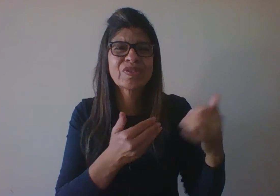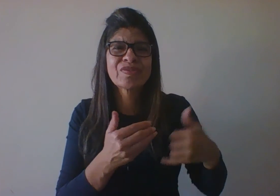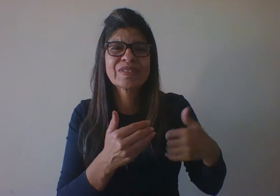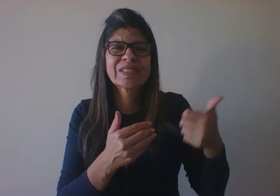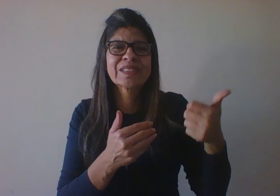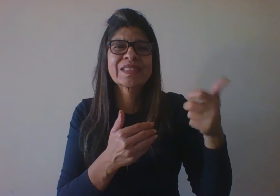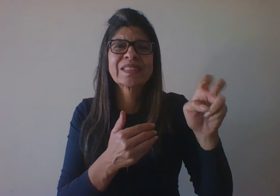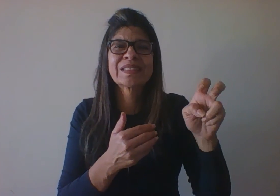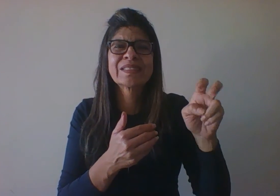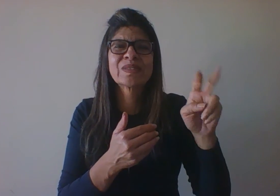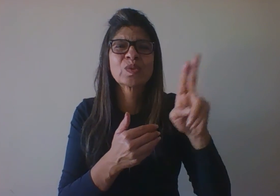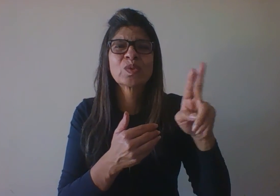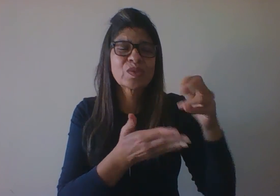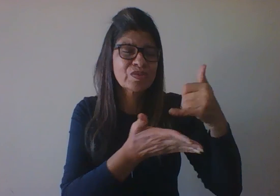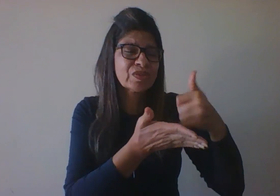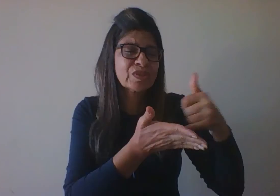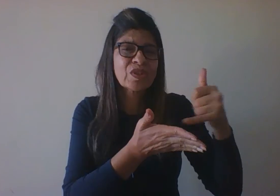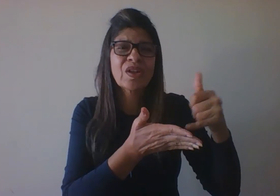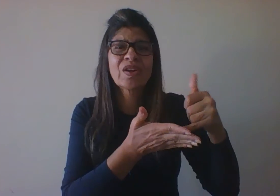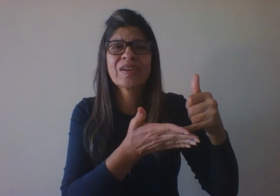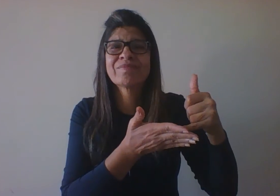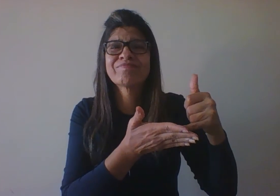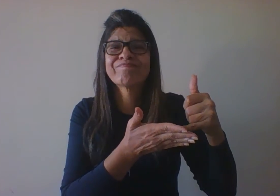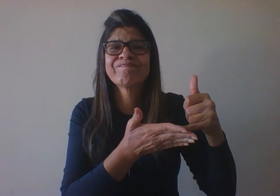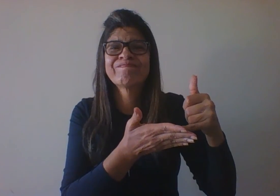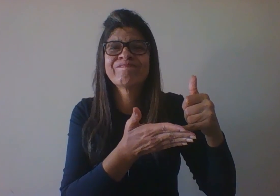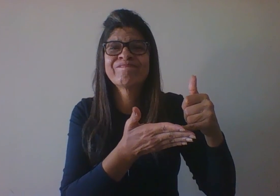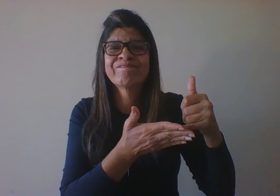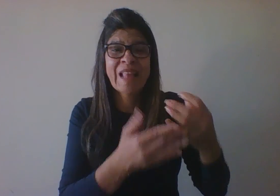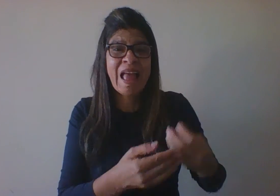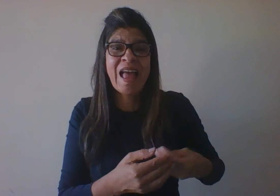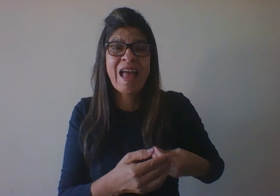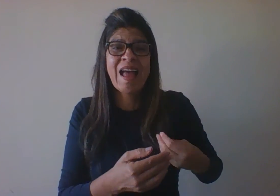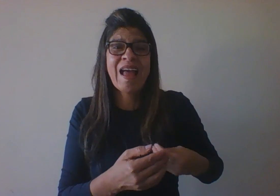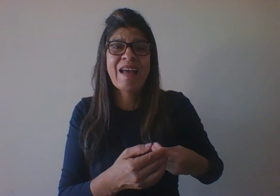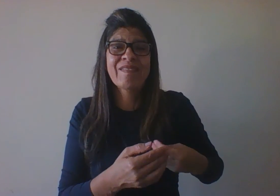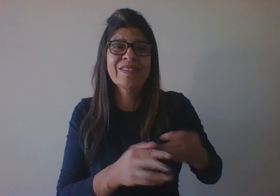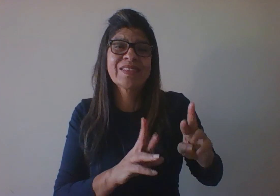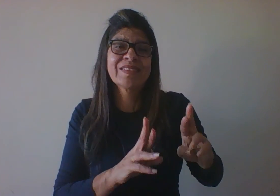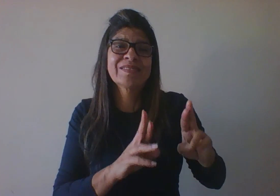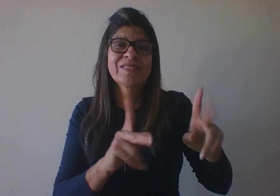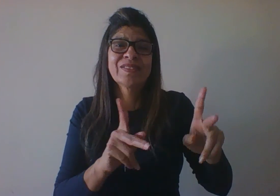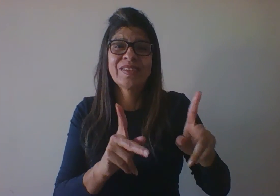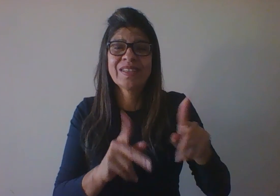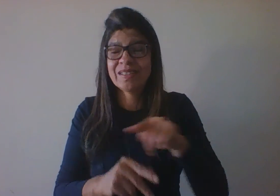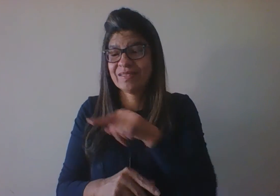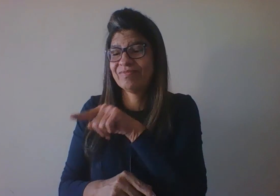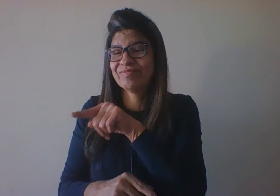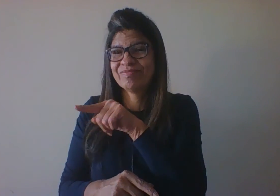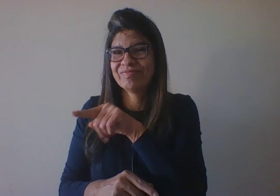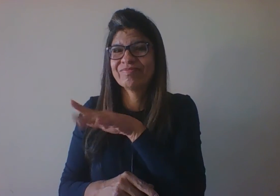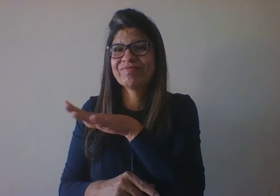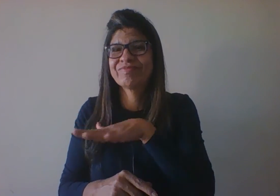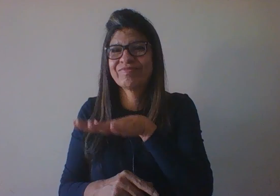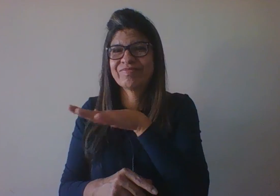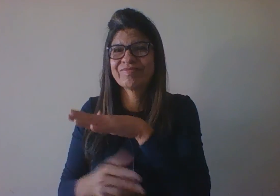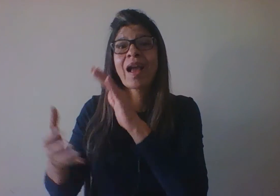muito provavelmente não vai ser na mesma condição do que aquela mulher anteriormente citada que é casada em um ambiente estável.